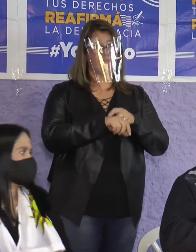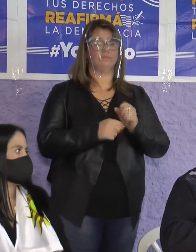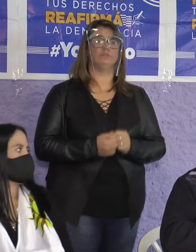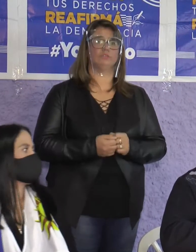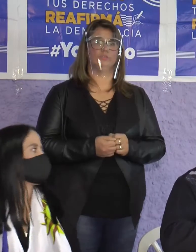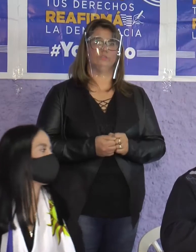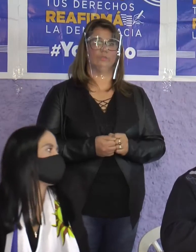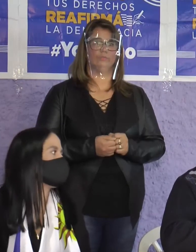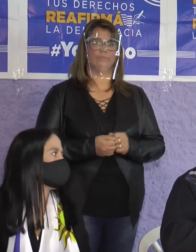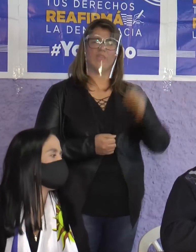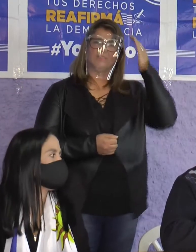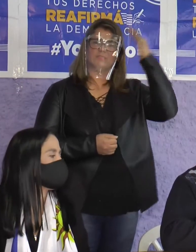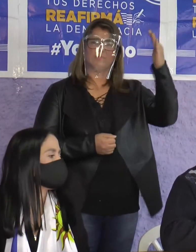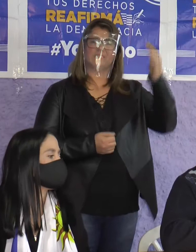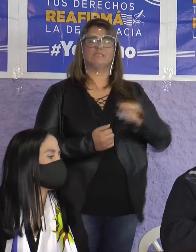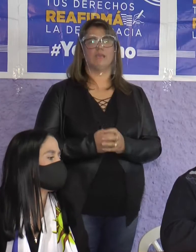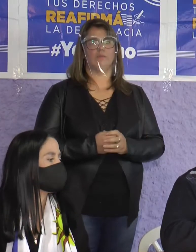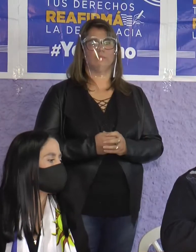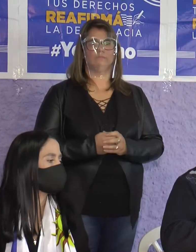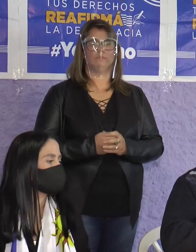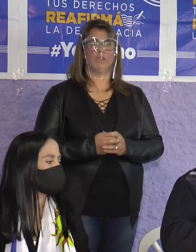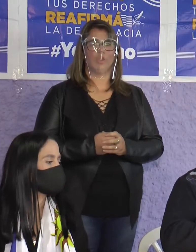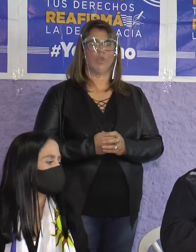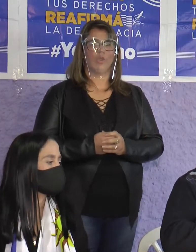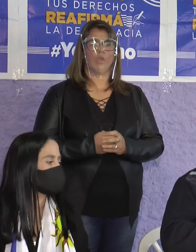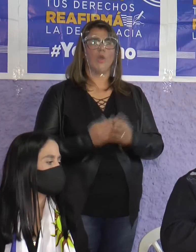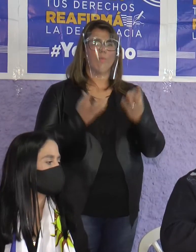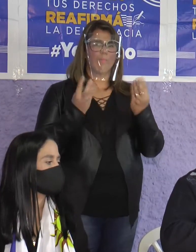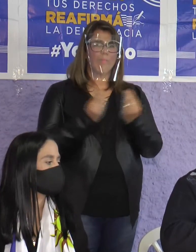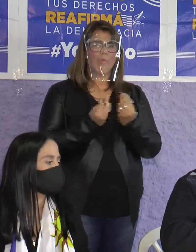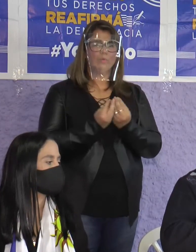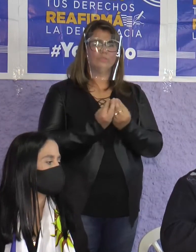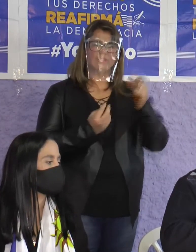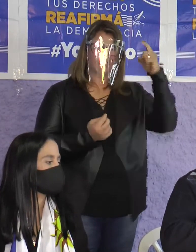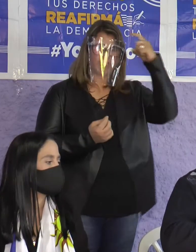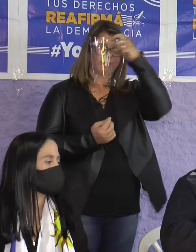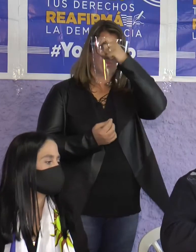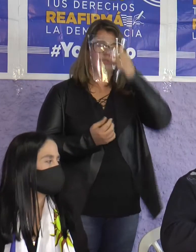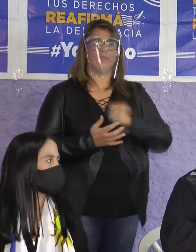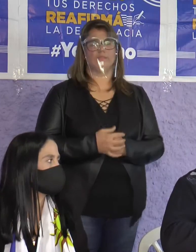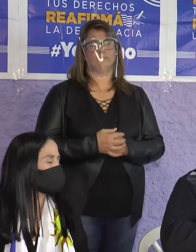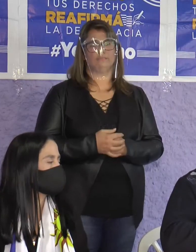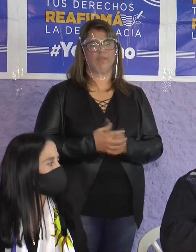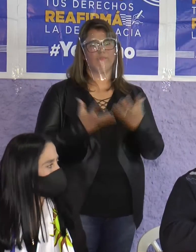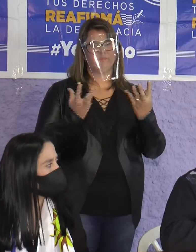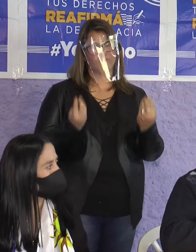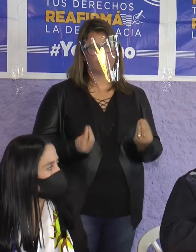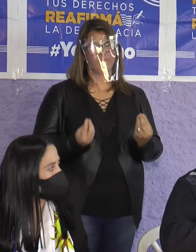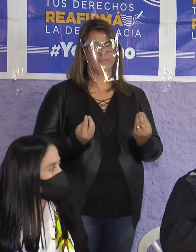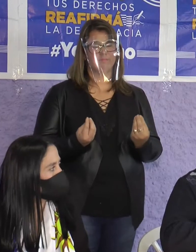implicaba grandes desafíos teniendo en cuenta que vivimos en un